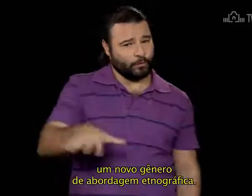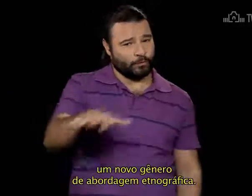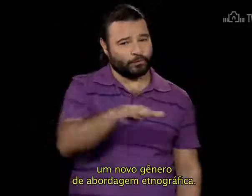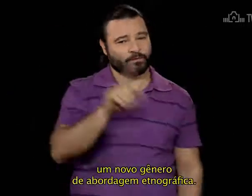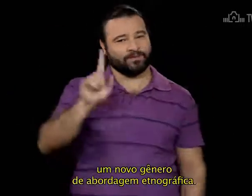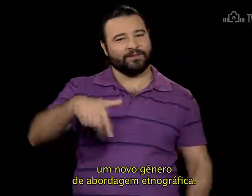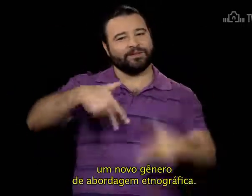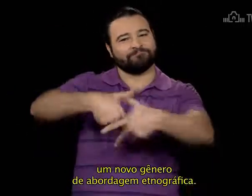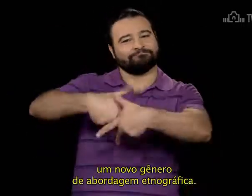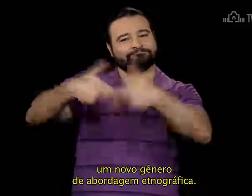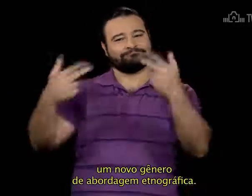etnográfica.